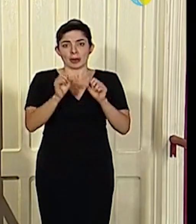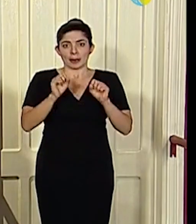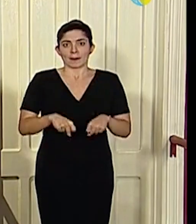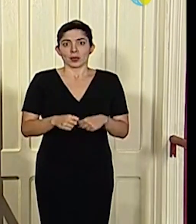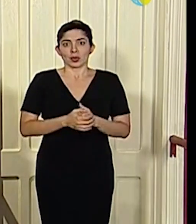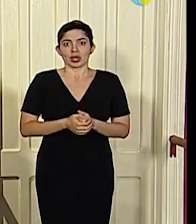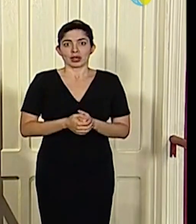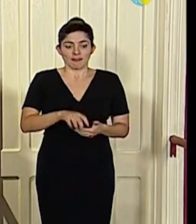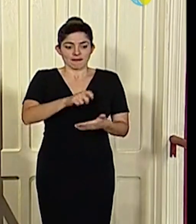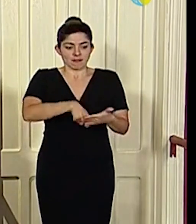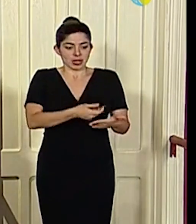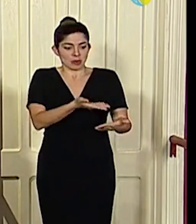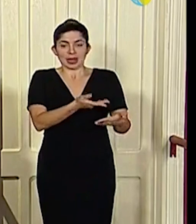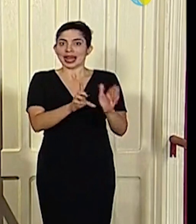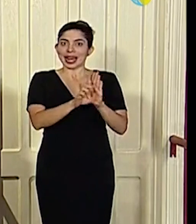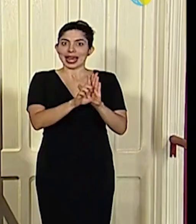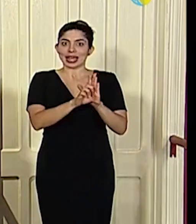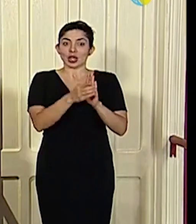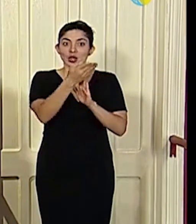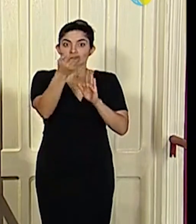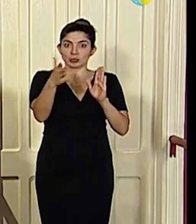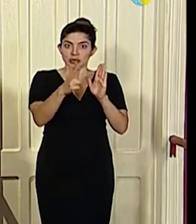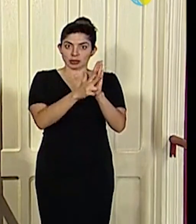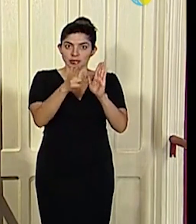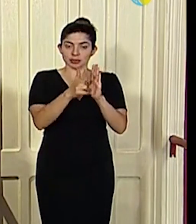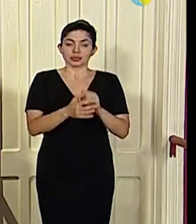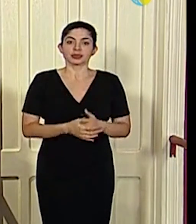firmar esta ley que ustedes han aprobado.